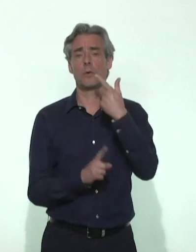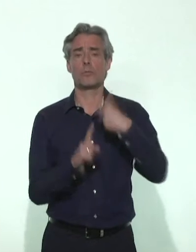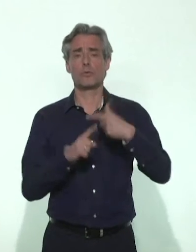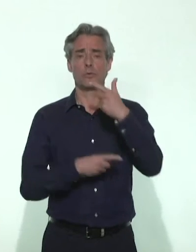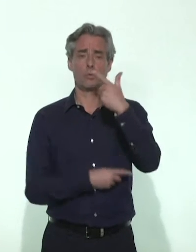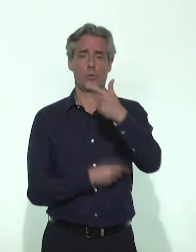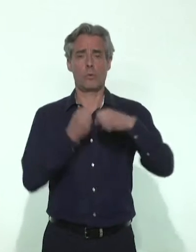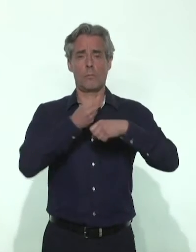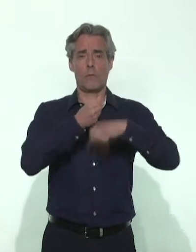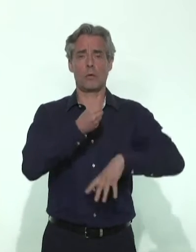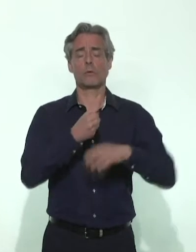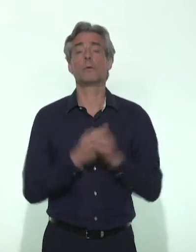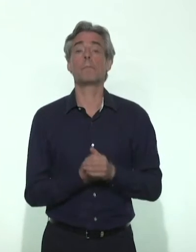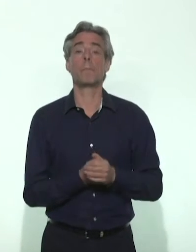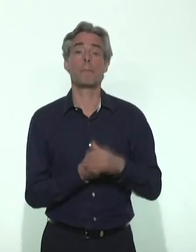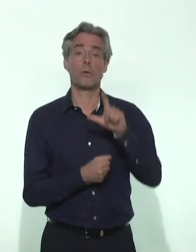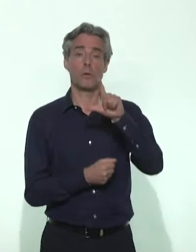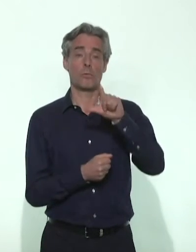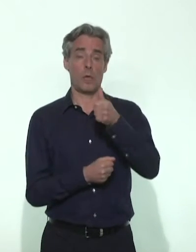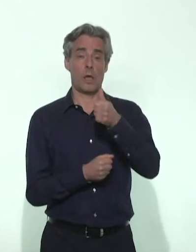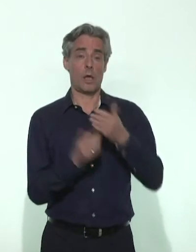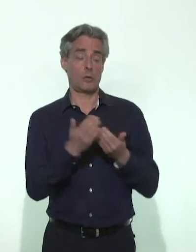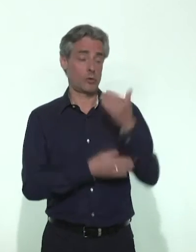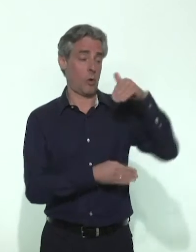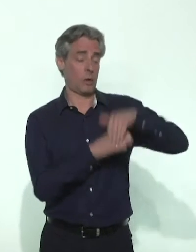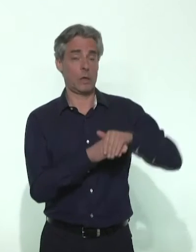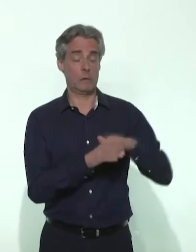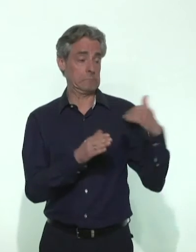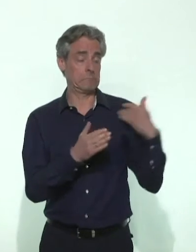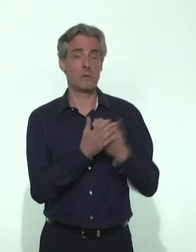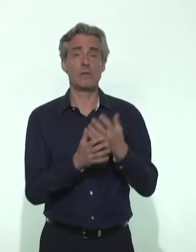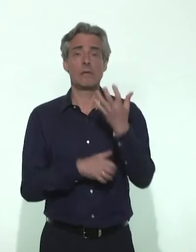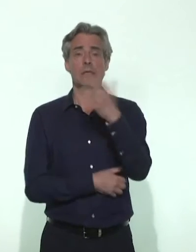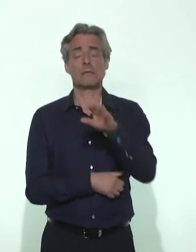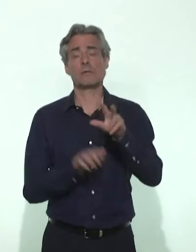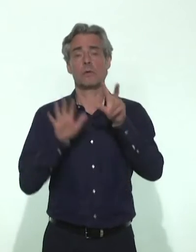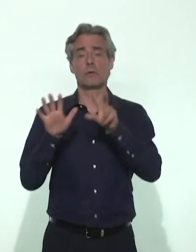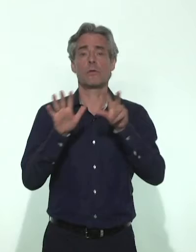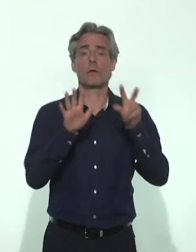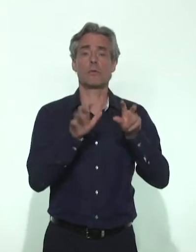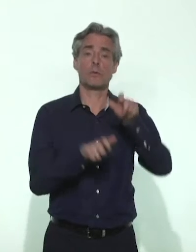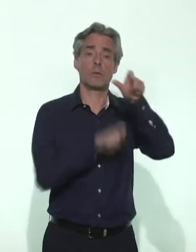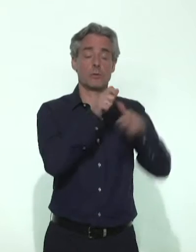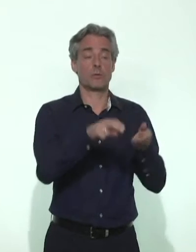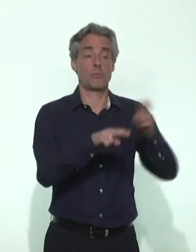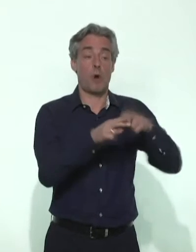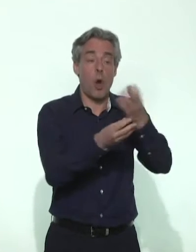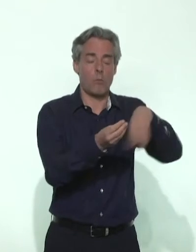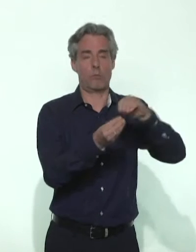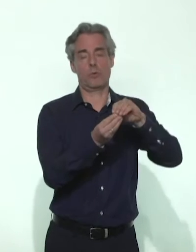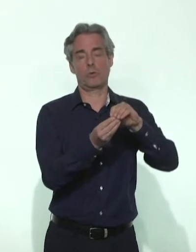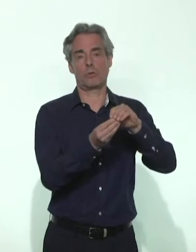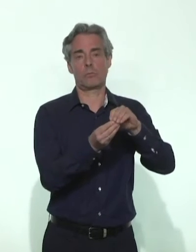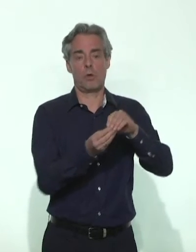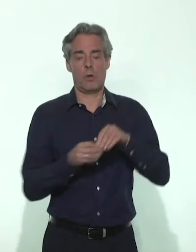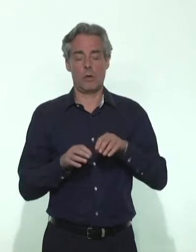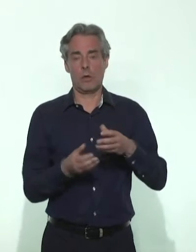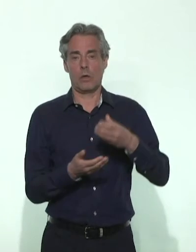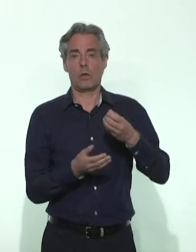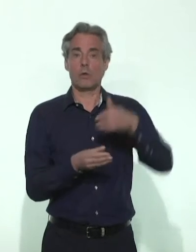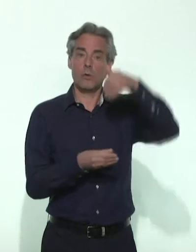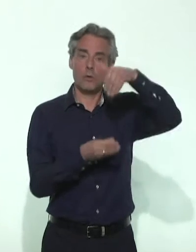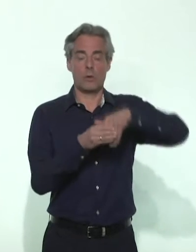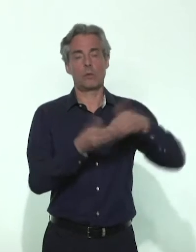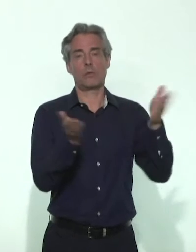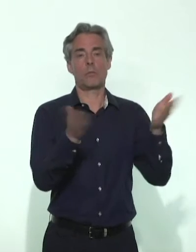Mayotte. Au cours des dernières 24 heures, sont donc 588 décès de plus qui ont été enregistrés en